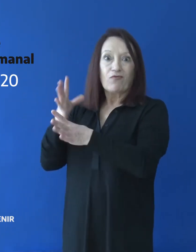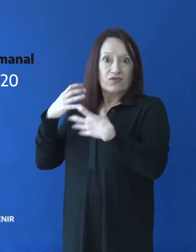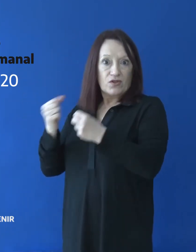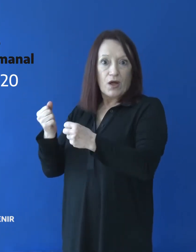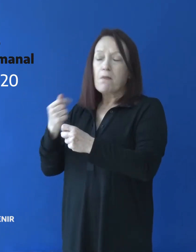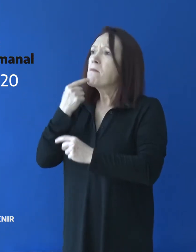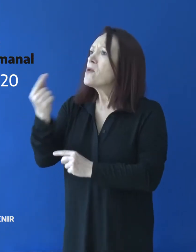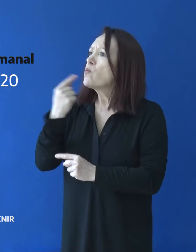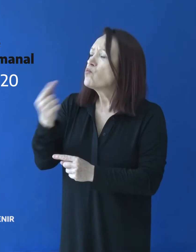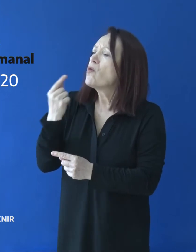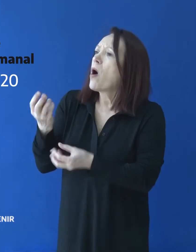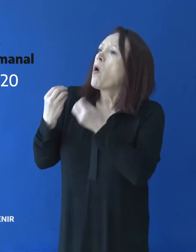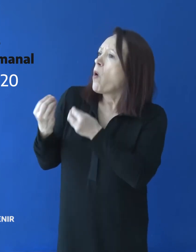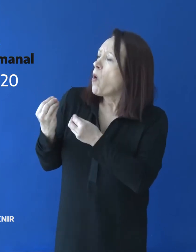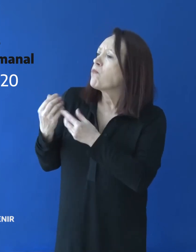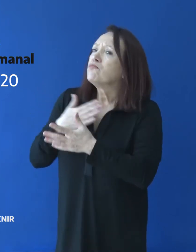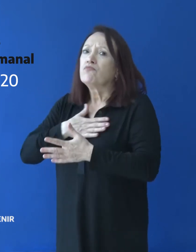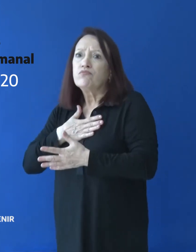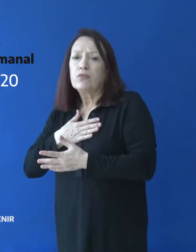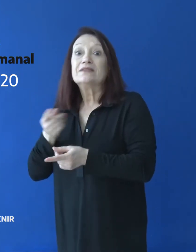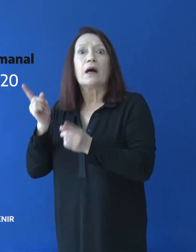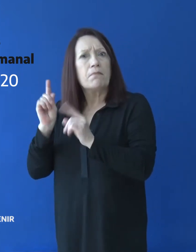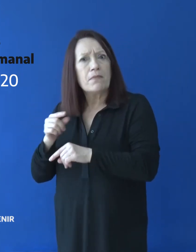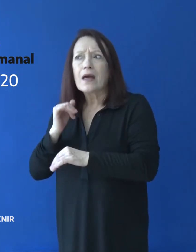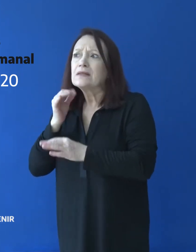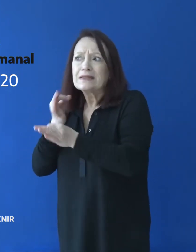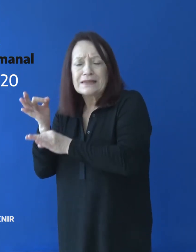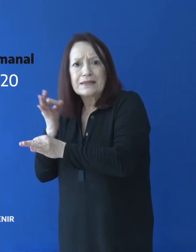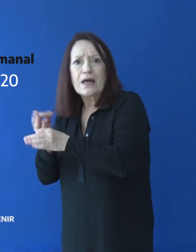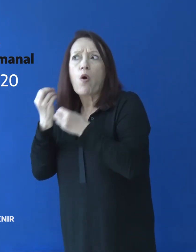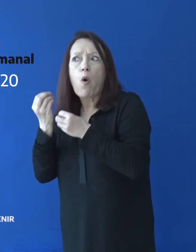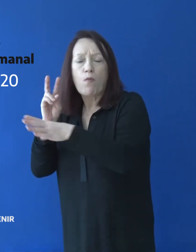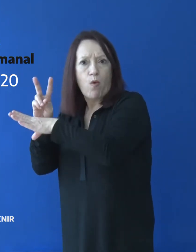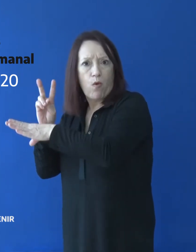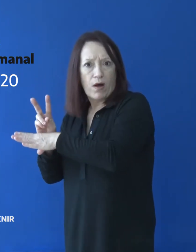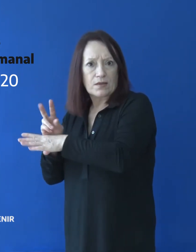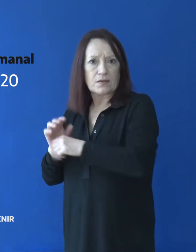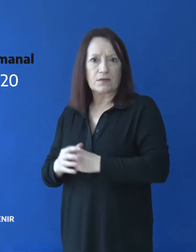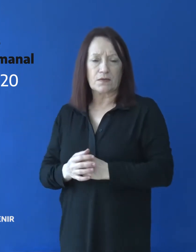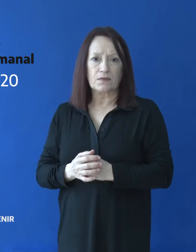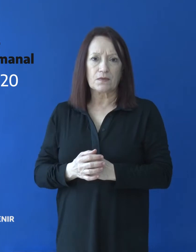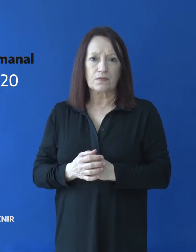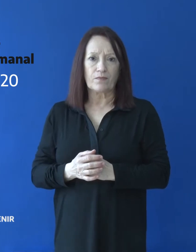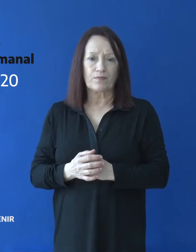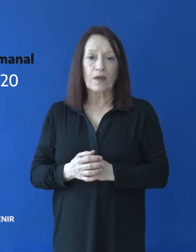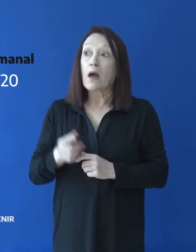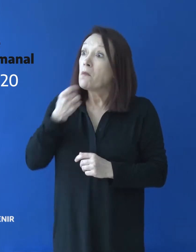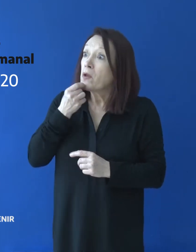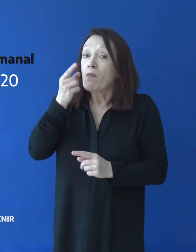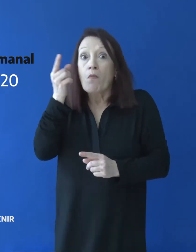para preguntar el estado del mismo e indicarán algunas medidas de cuidado. Si sos un caso